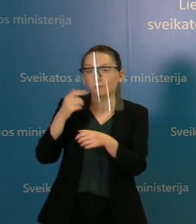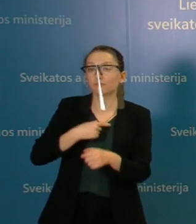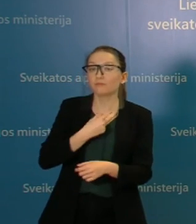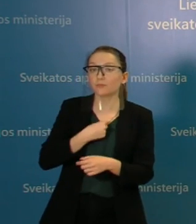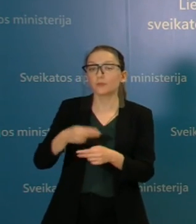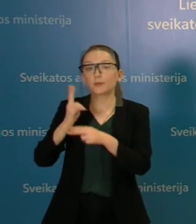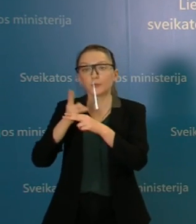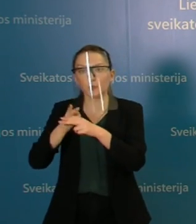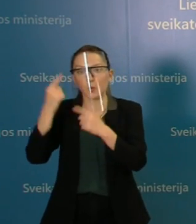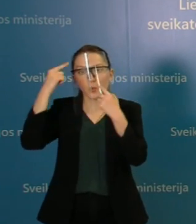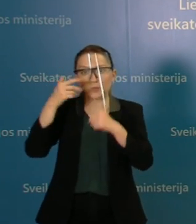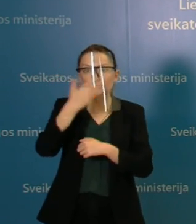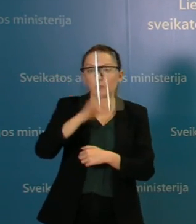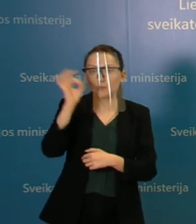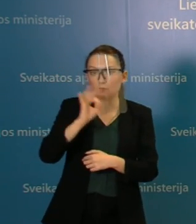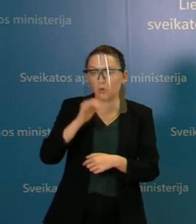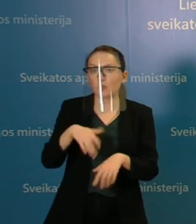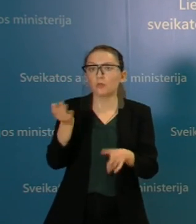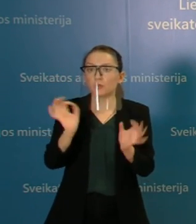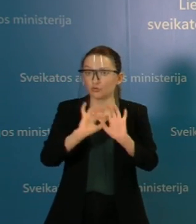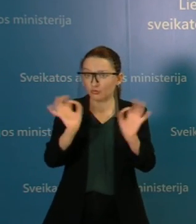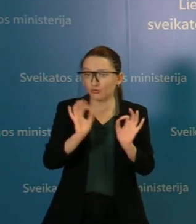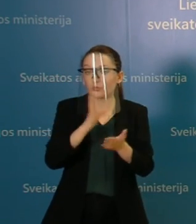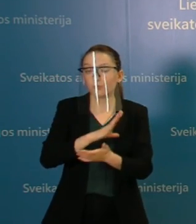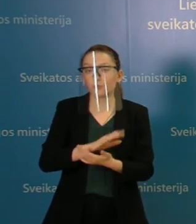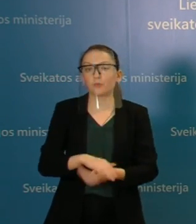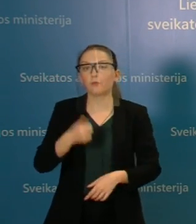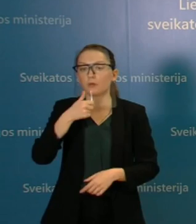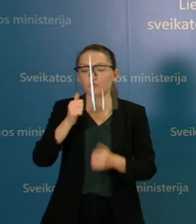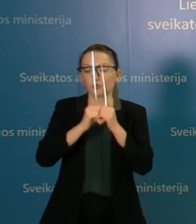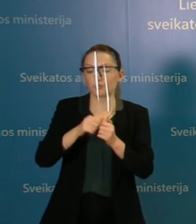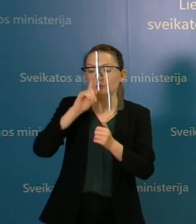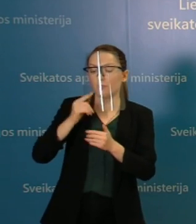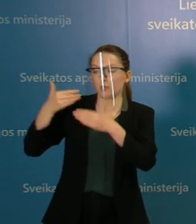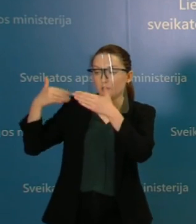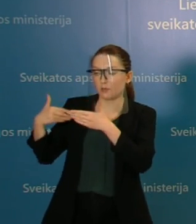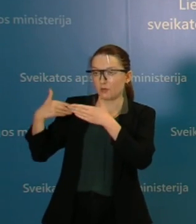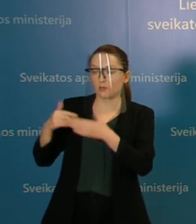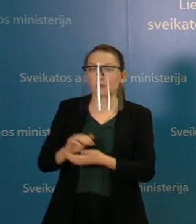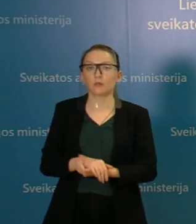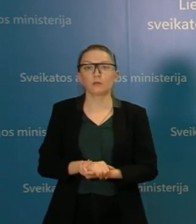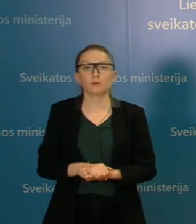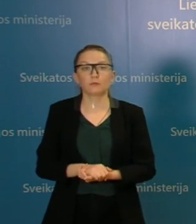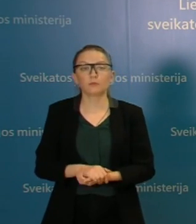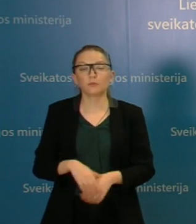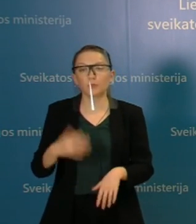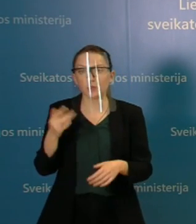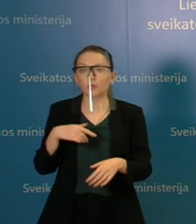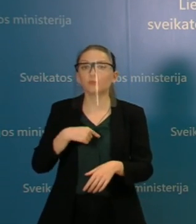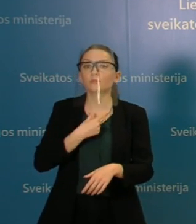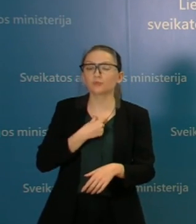procentų besimptomai. Jeigu tai bus ankstesnis laikas, sakykime, rugsėjo mėno spalio pradžia, tai tie simptomai